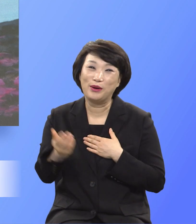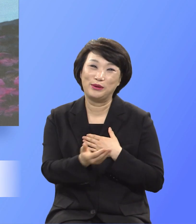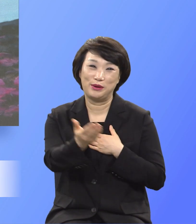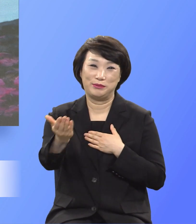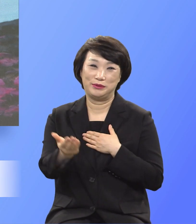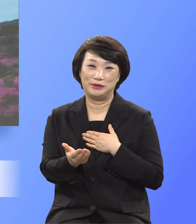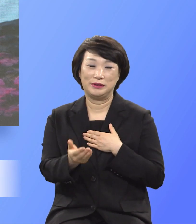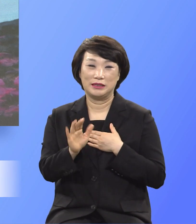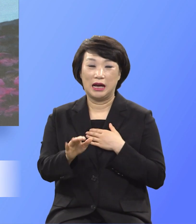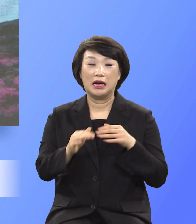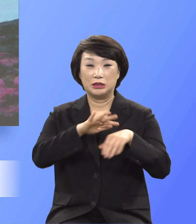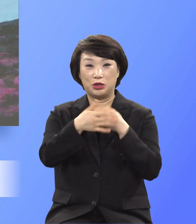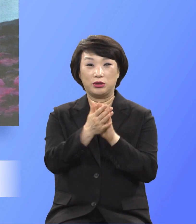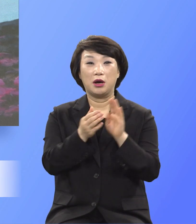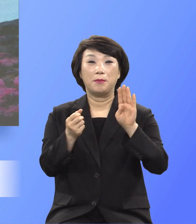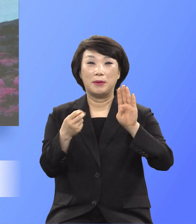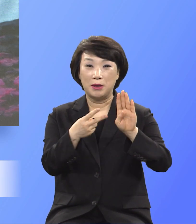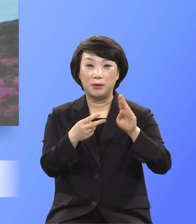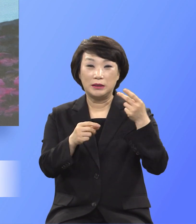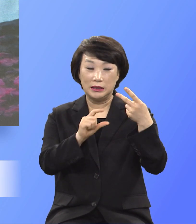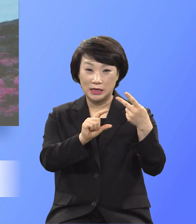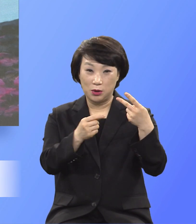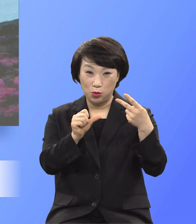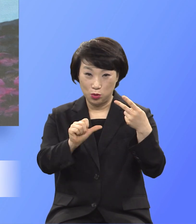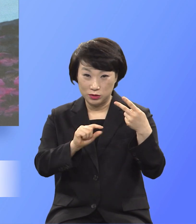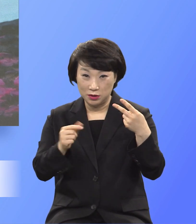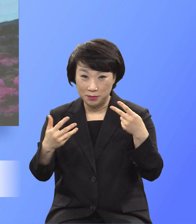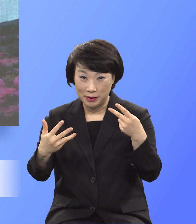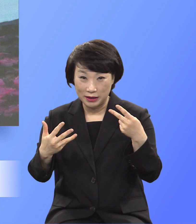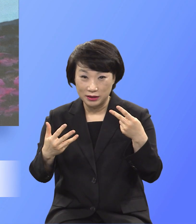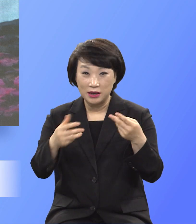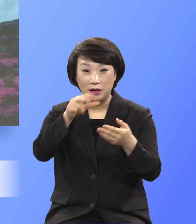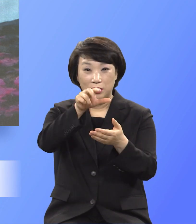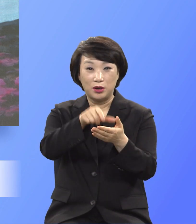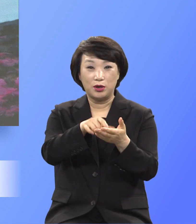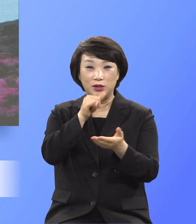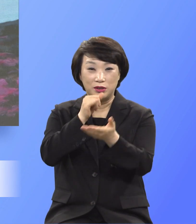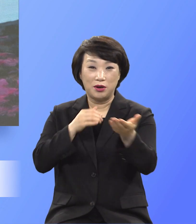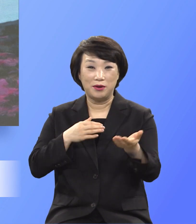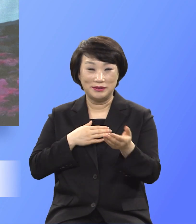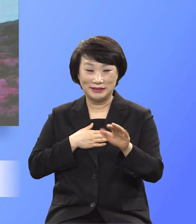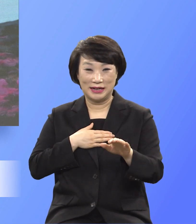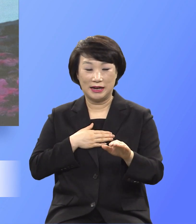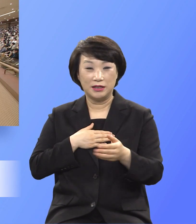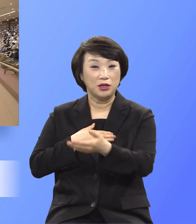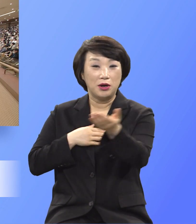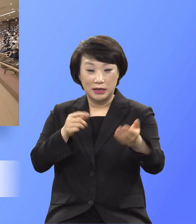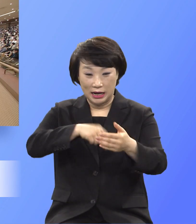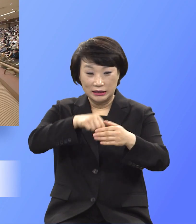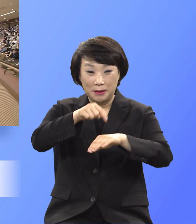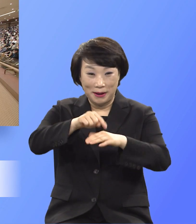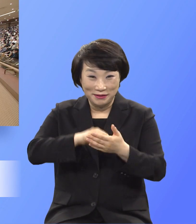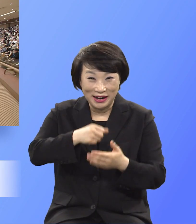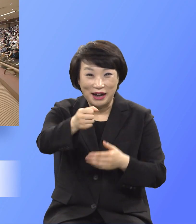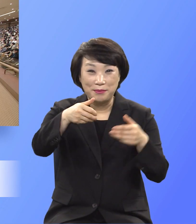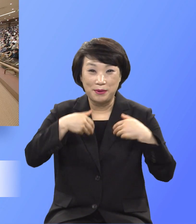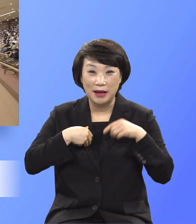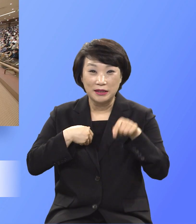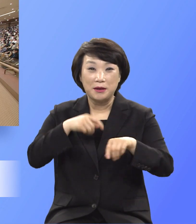빌리포소 2장 5절로 발절해 그랬지. 한번 읽어봐. 너희 안에 이 마음을 품으라 곧